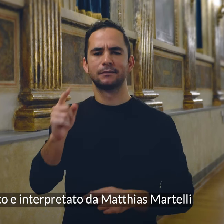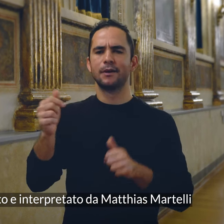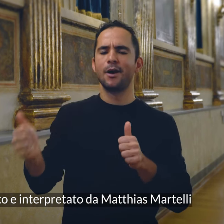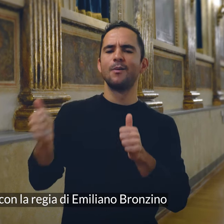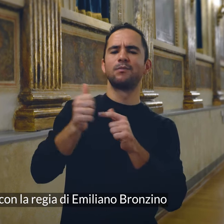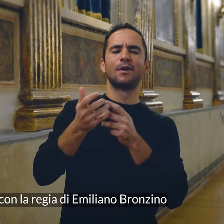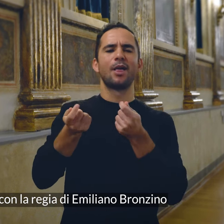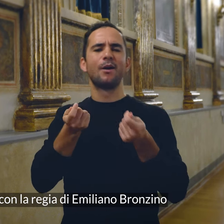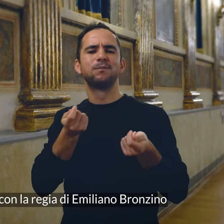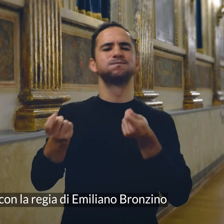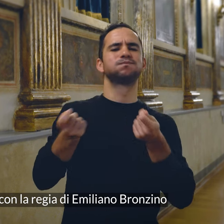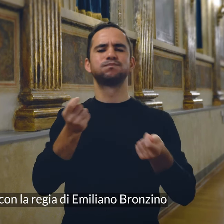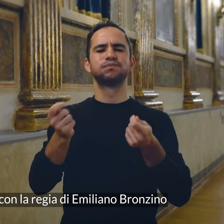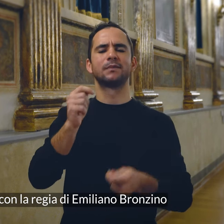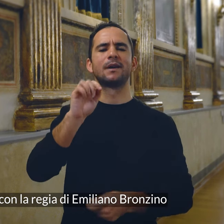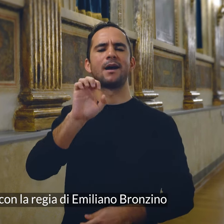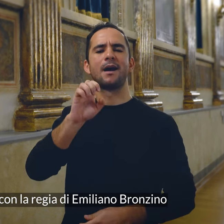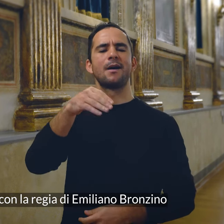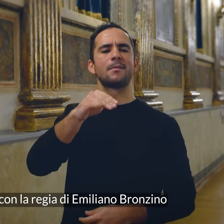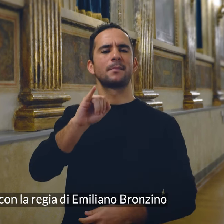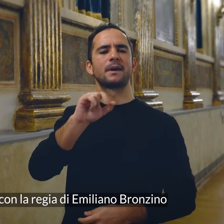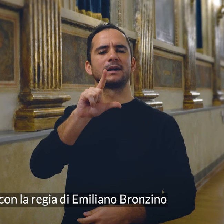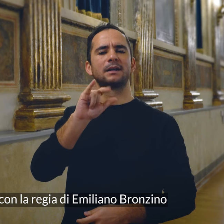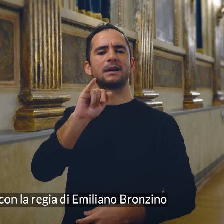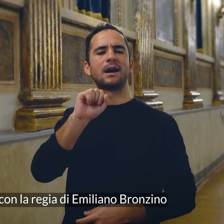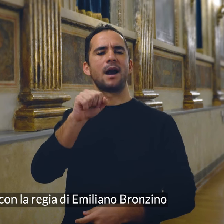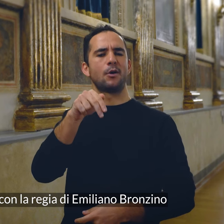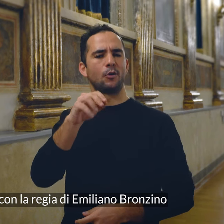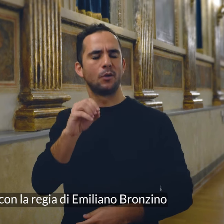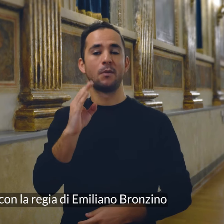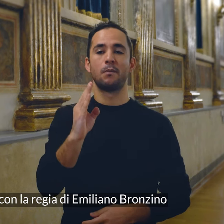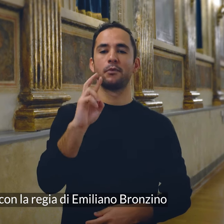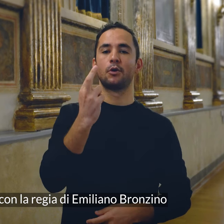con la regia di Emiliano Bronzino